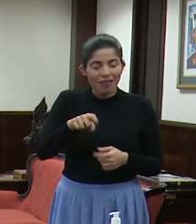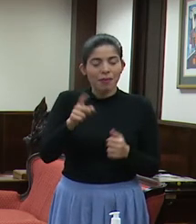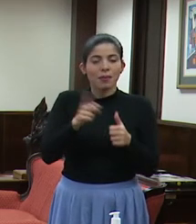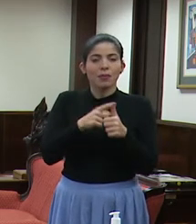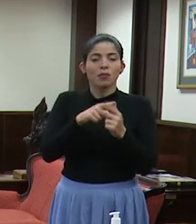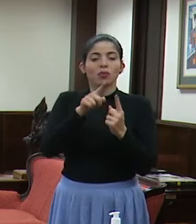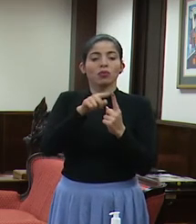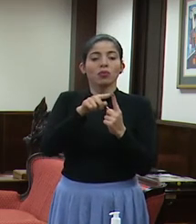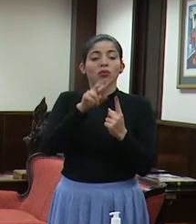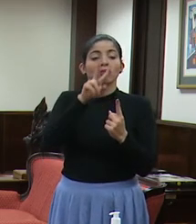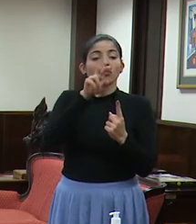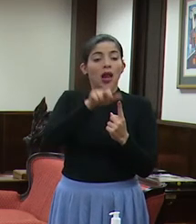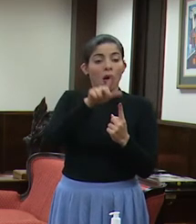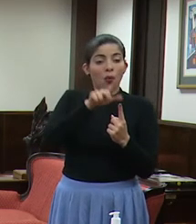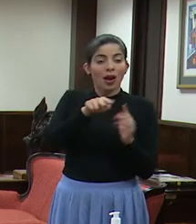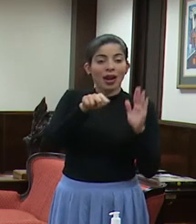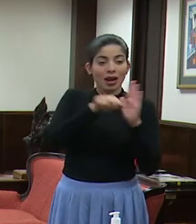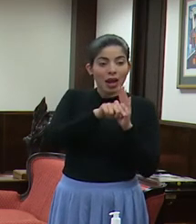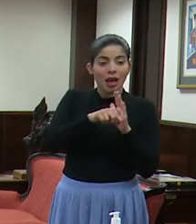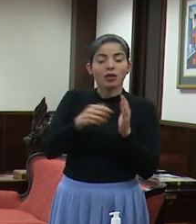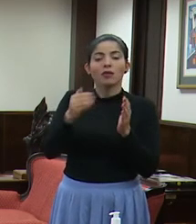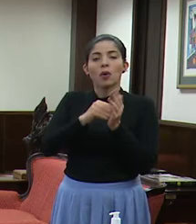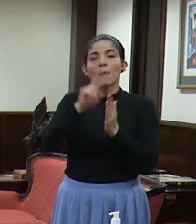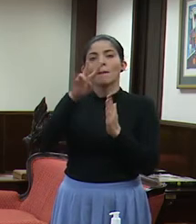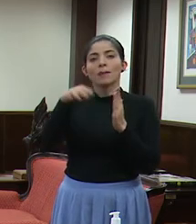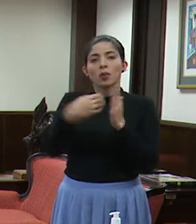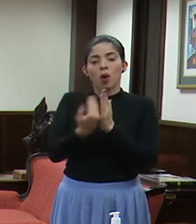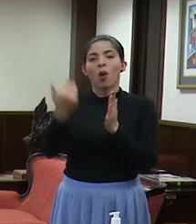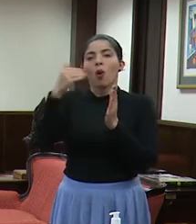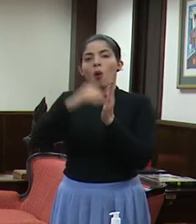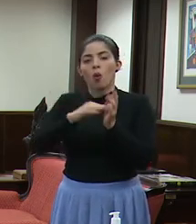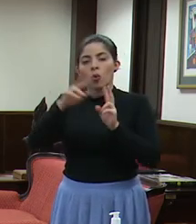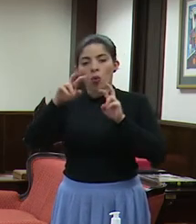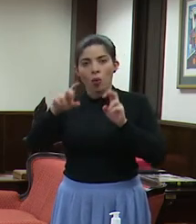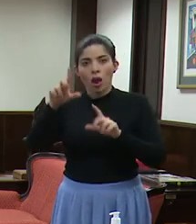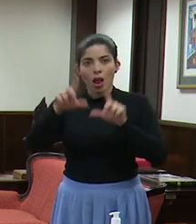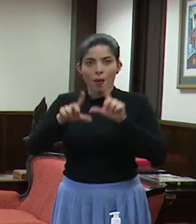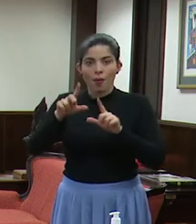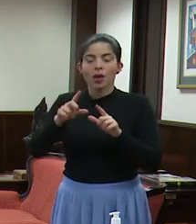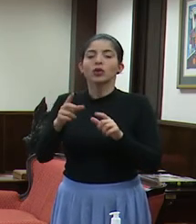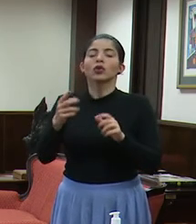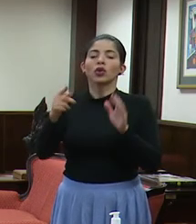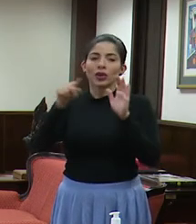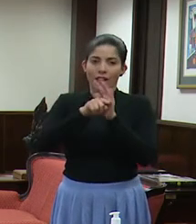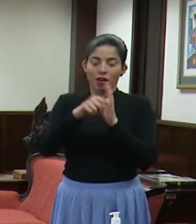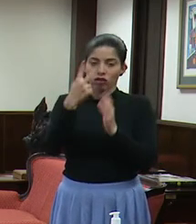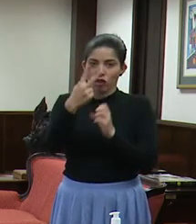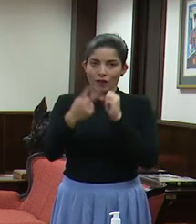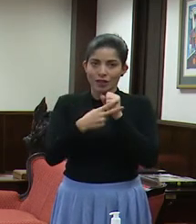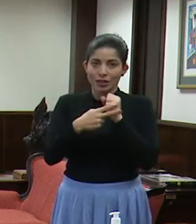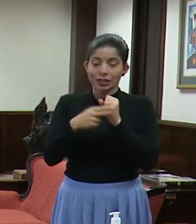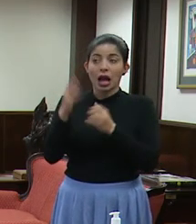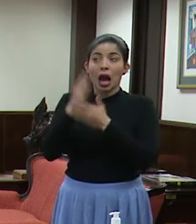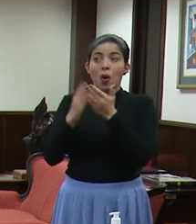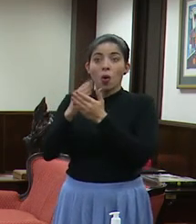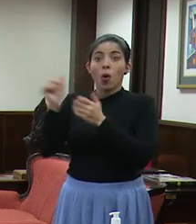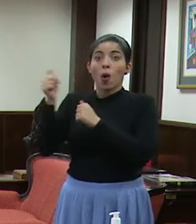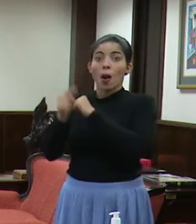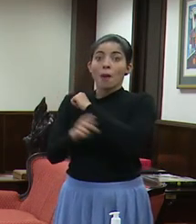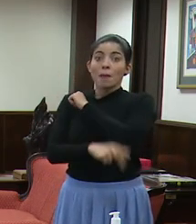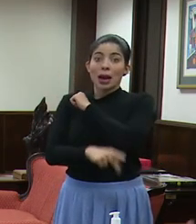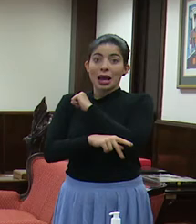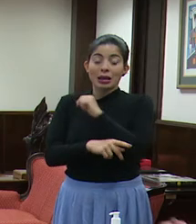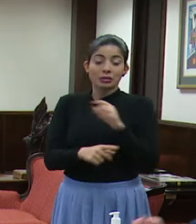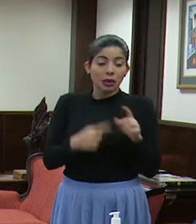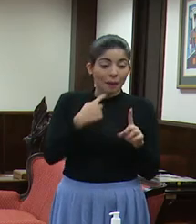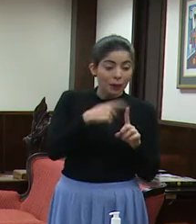pruebas negativas en un lapso de 24 horas. Y en otros países incluso, pues al principio, pues dan positivo a